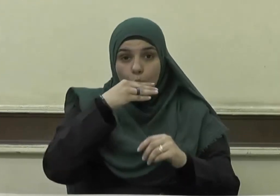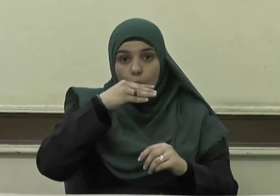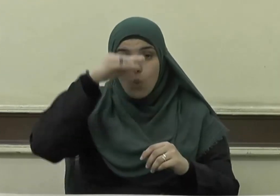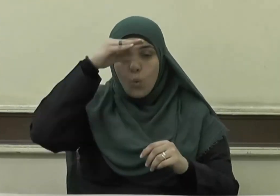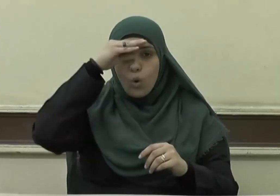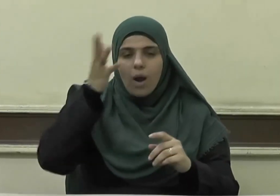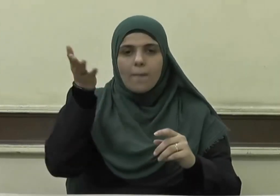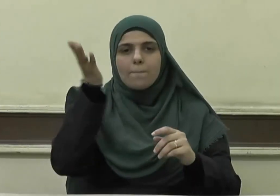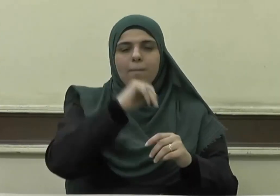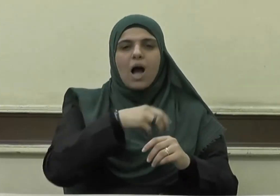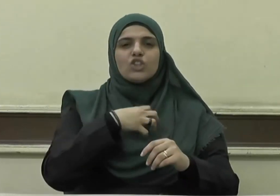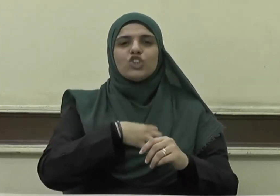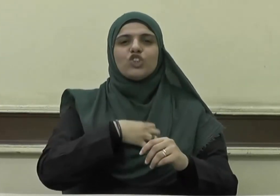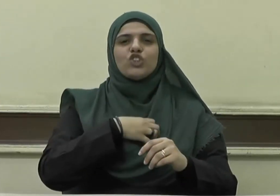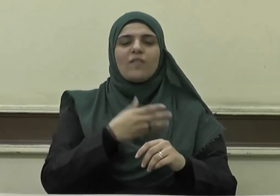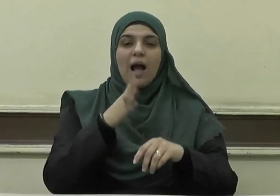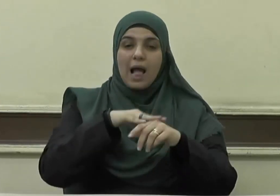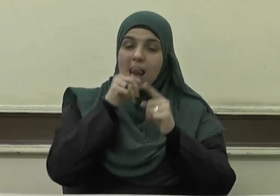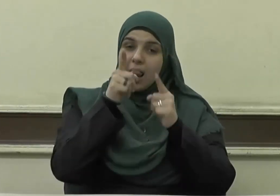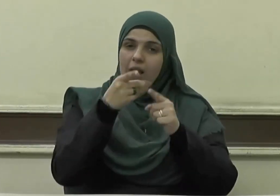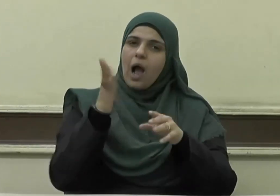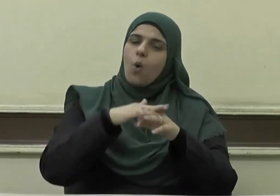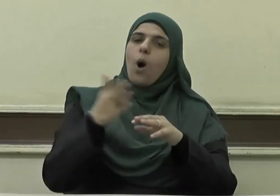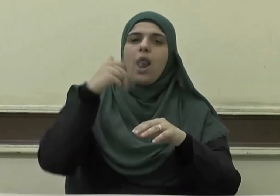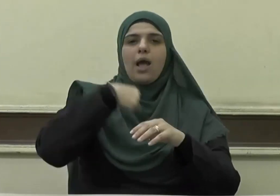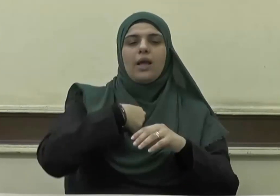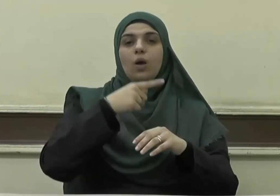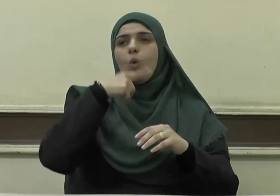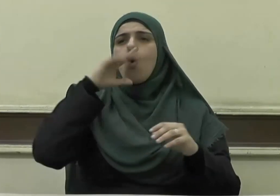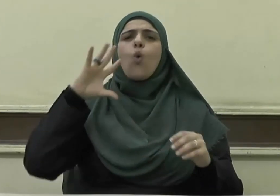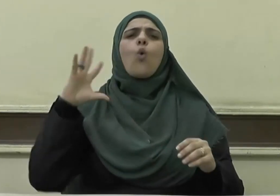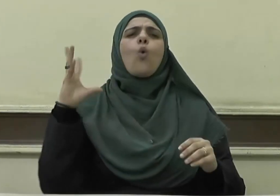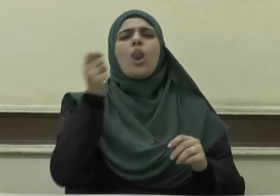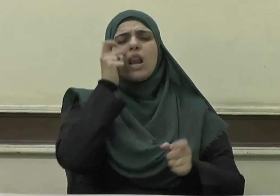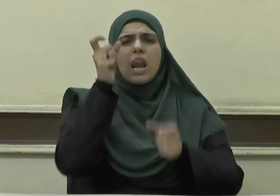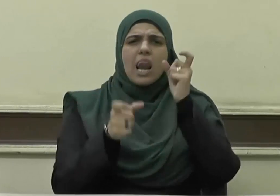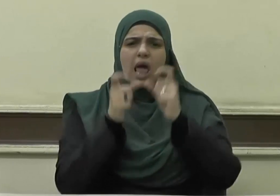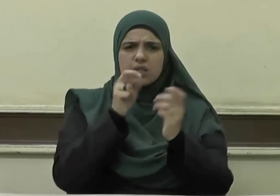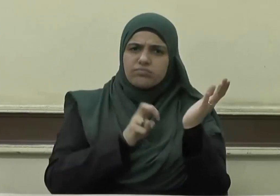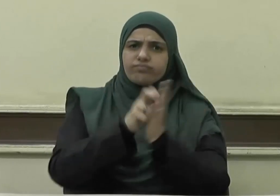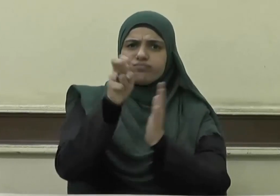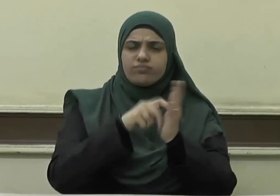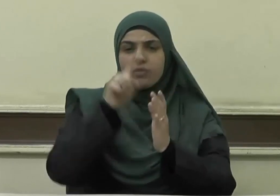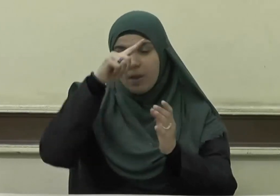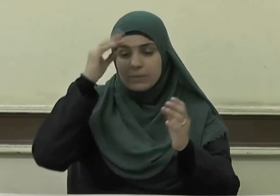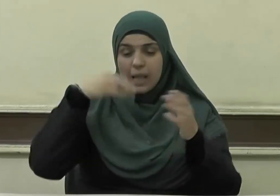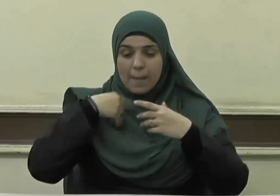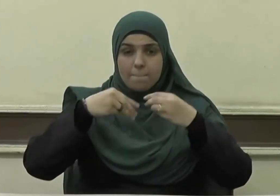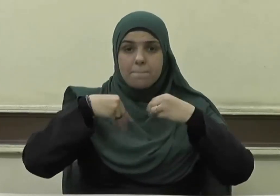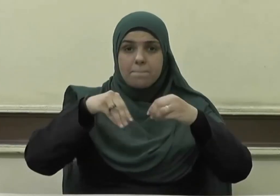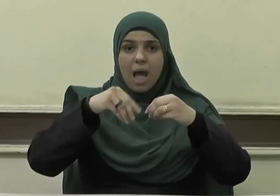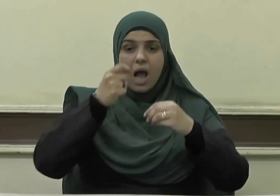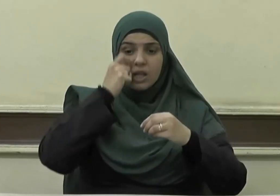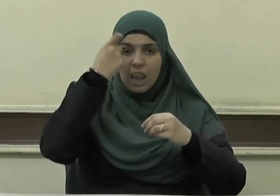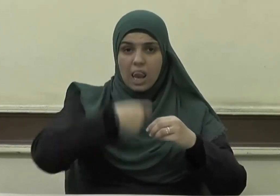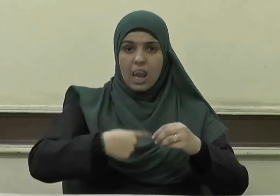لك أو عليك كل الناس يغدو فبائع نفسه فمعتقها